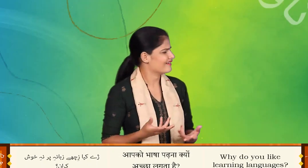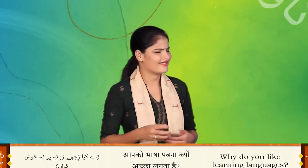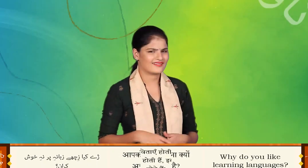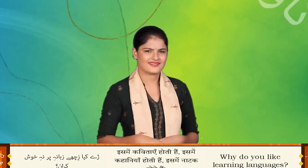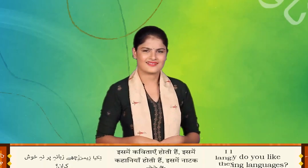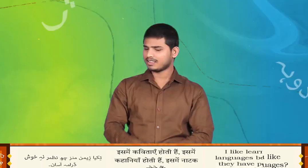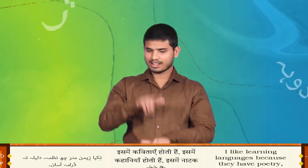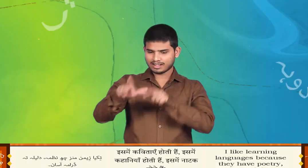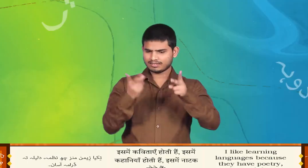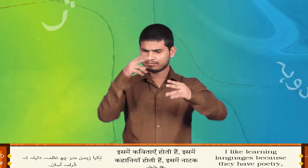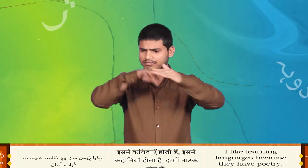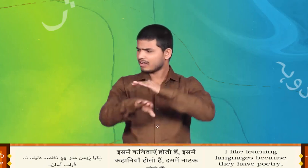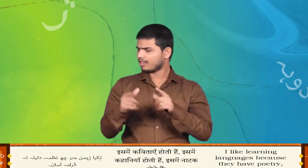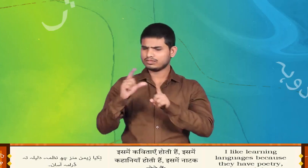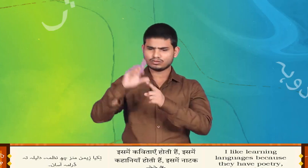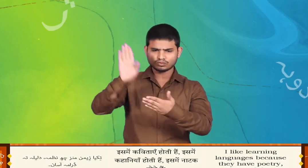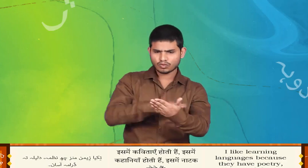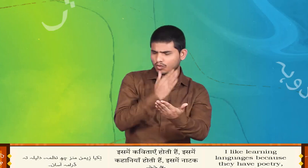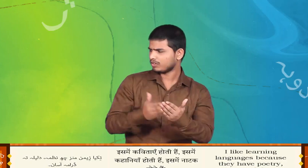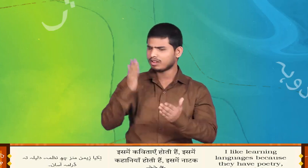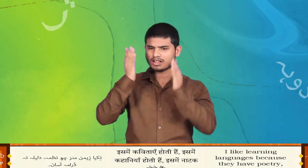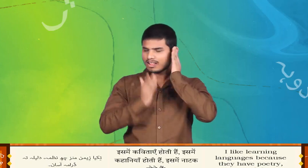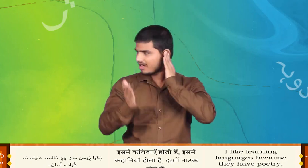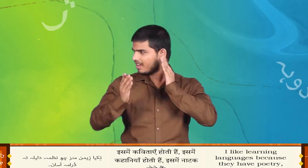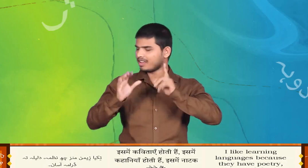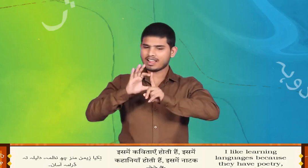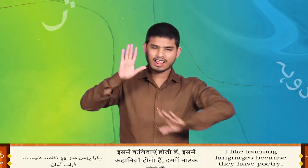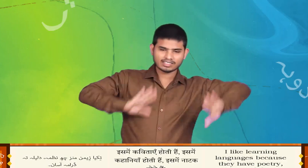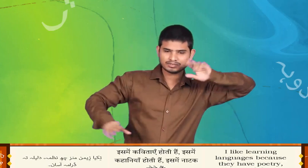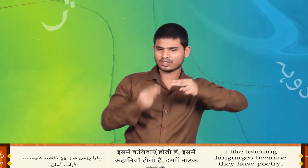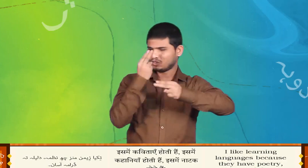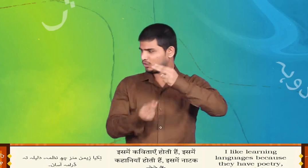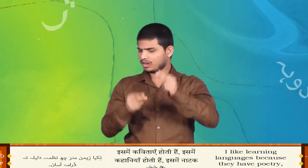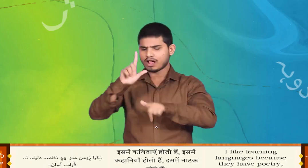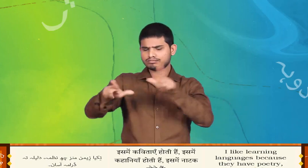चे क्या चे हिमन मन चे नजम, डली तर ड्राम आसान